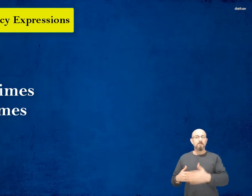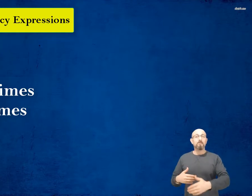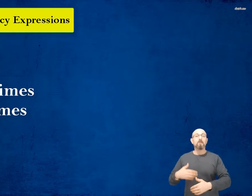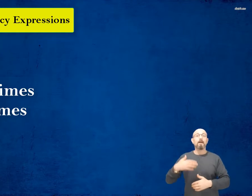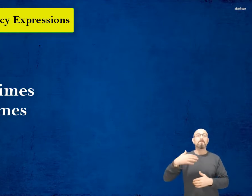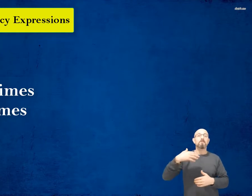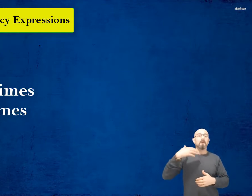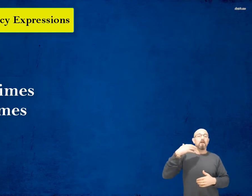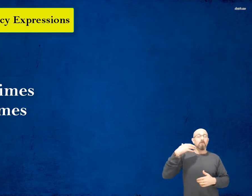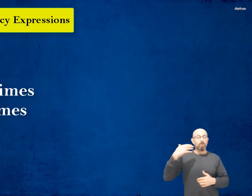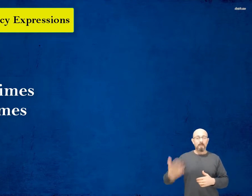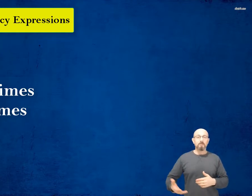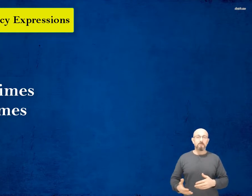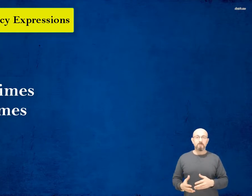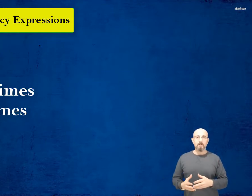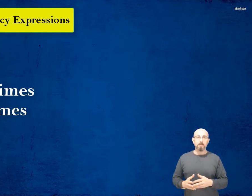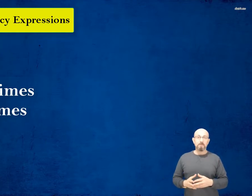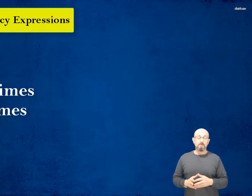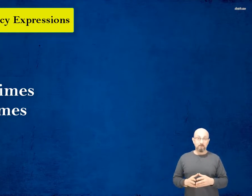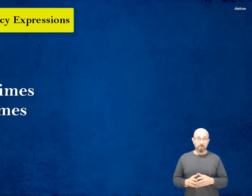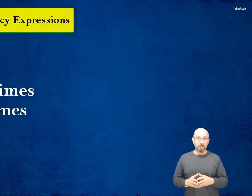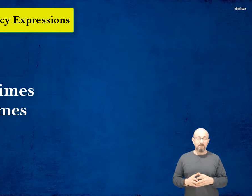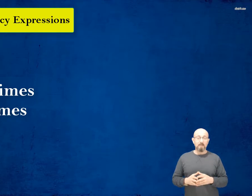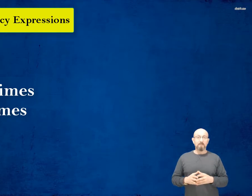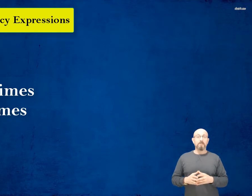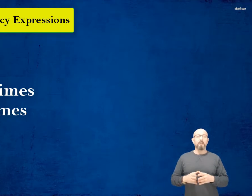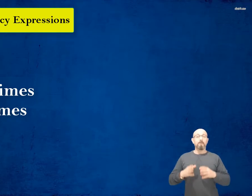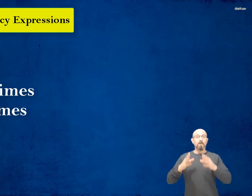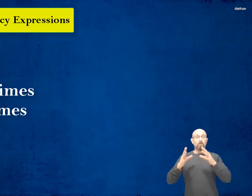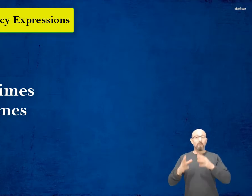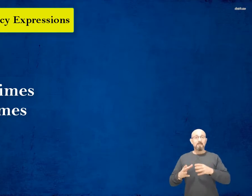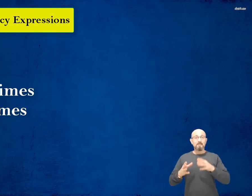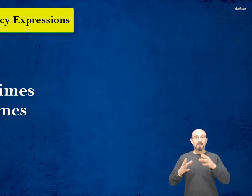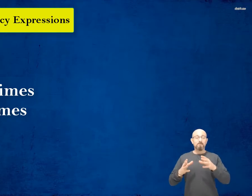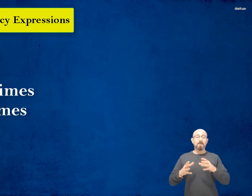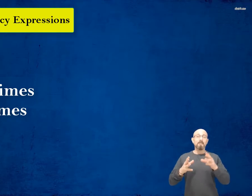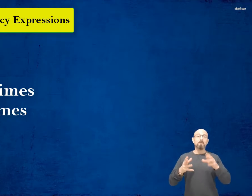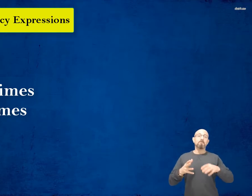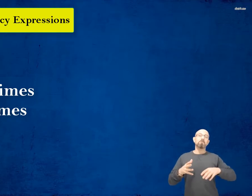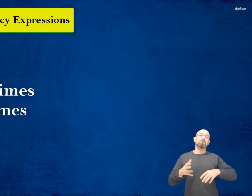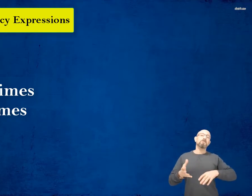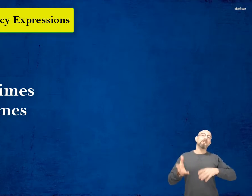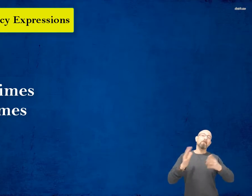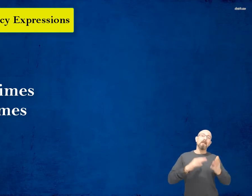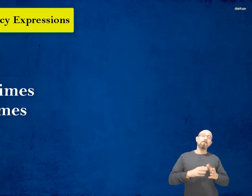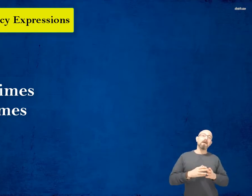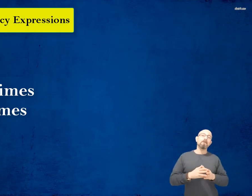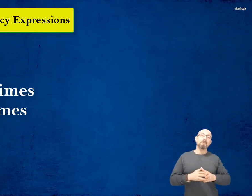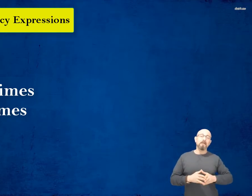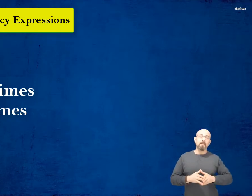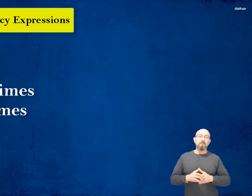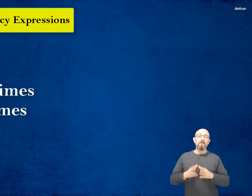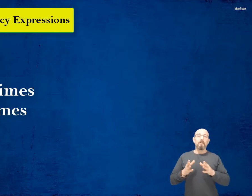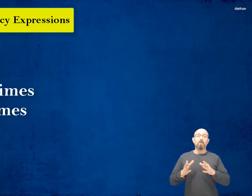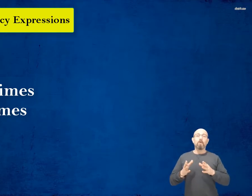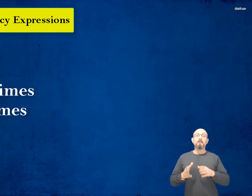ten times, one hundred times أوكي؟ طيب once بعدين تستعملها مع مثلا once